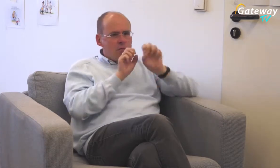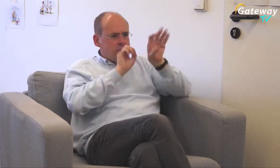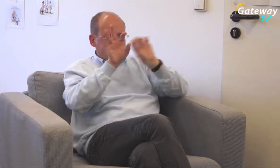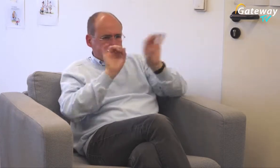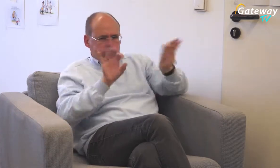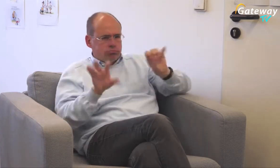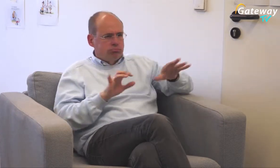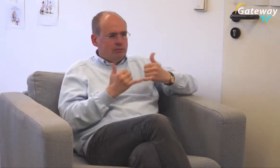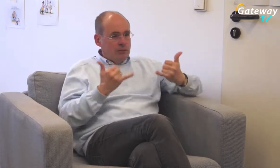strukturiert?